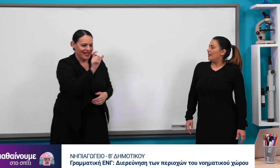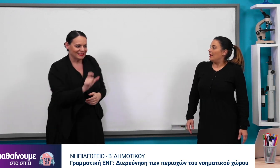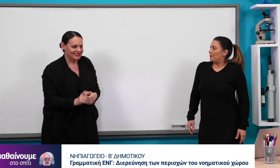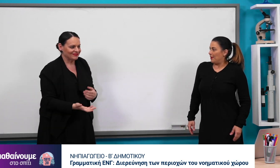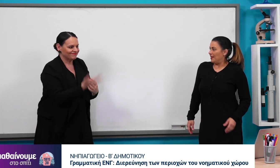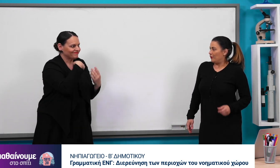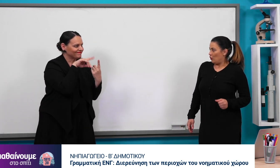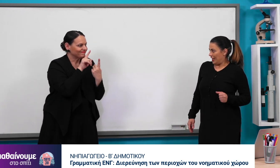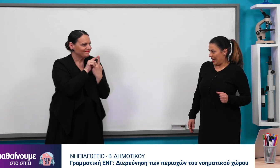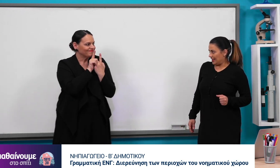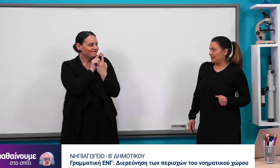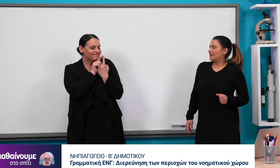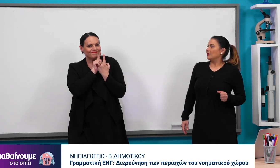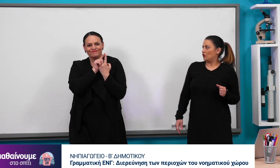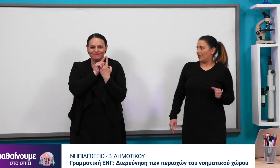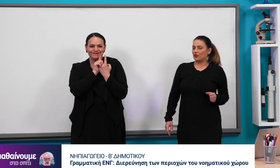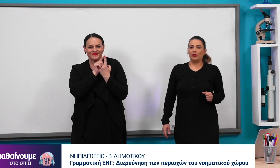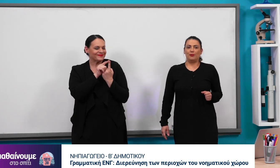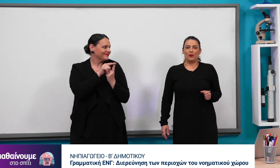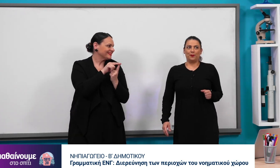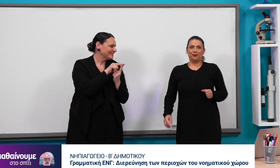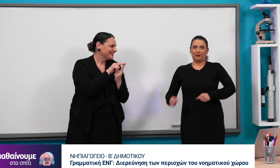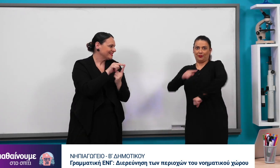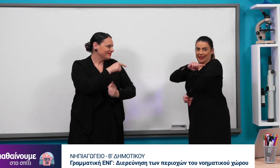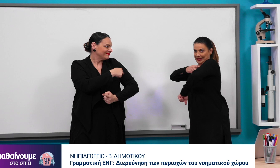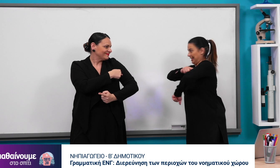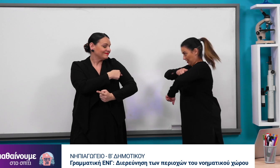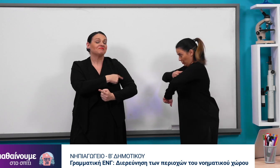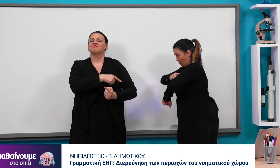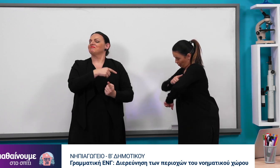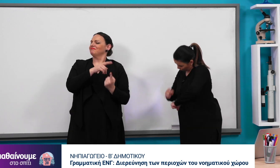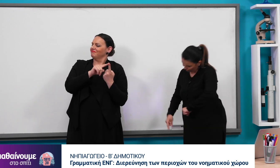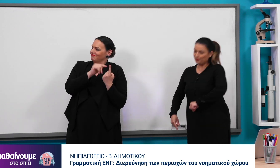Πρέπει να βρω λέξεις στο μπράτσο. Λοιπόν. Γιατρός.